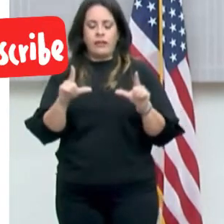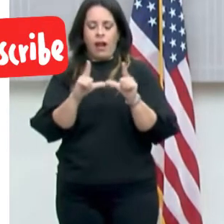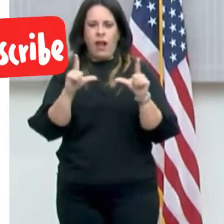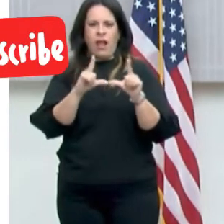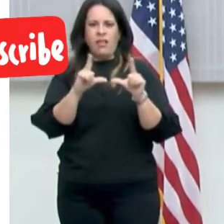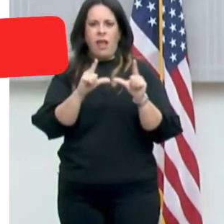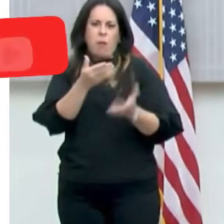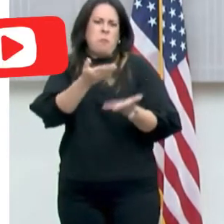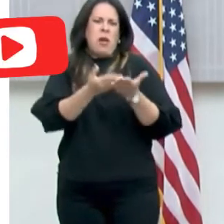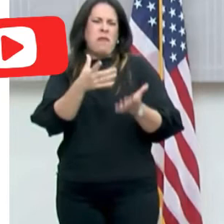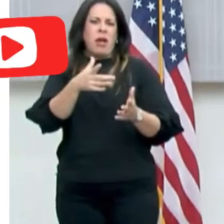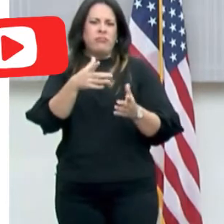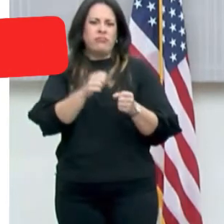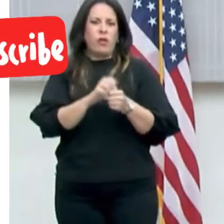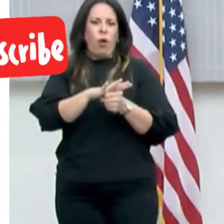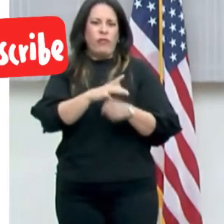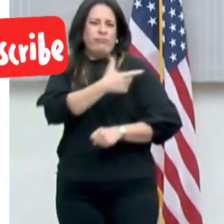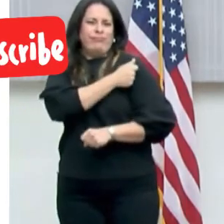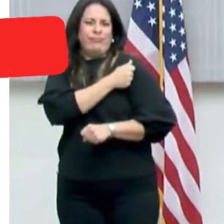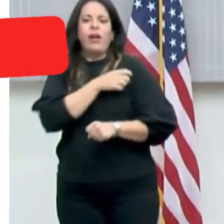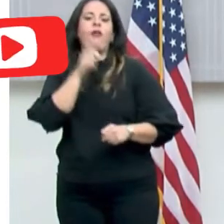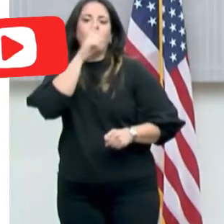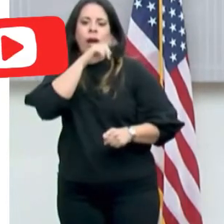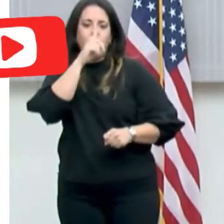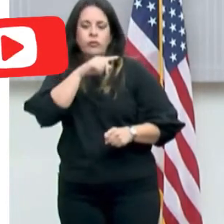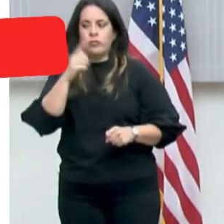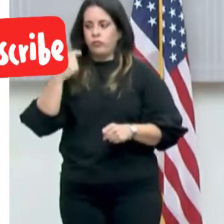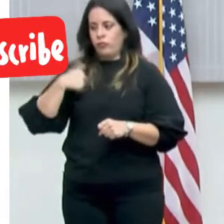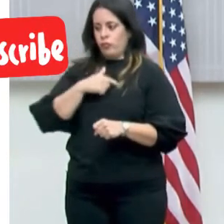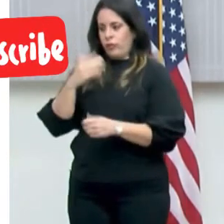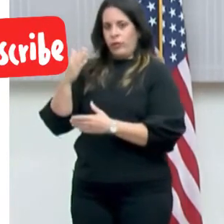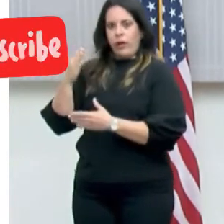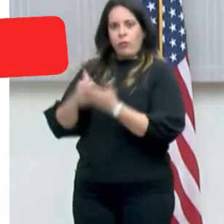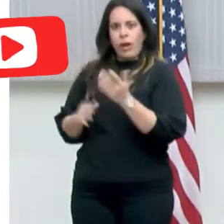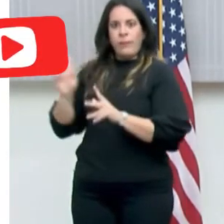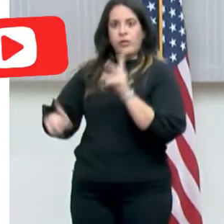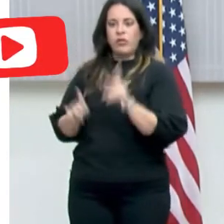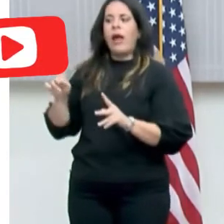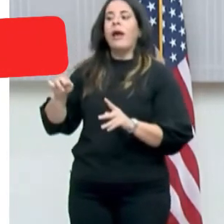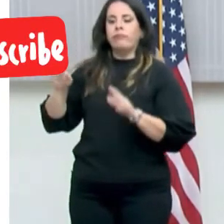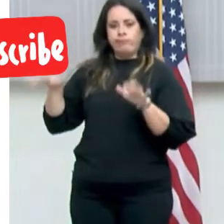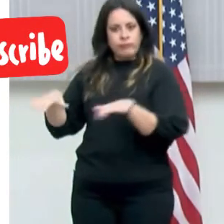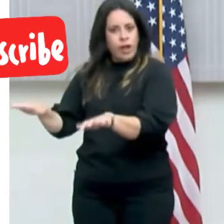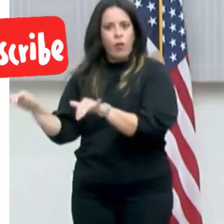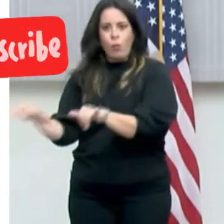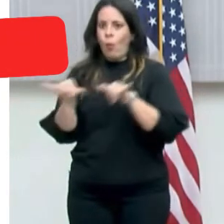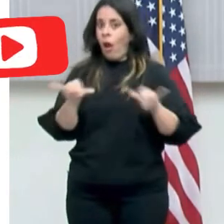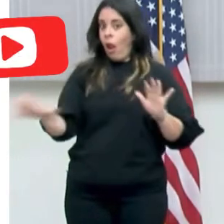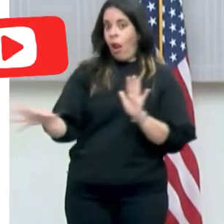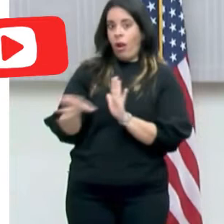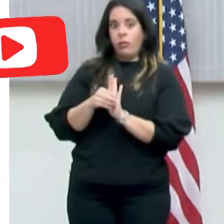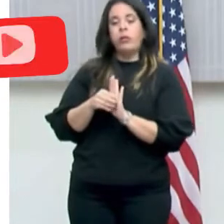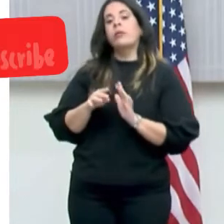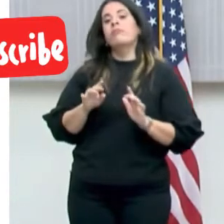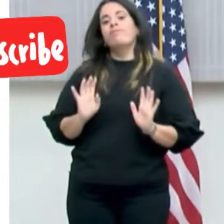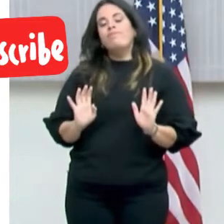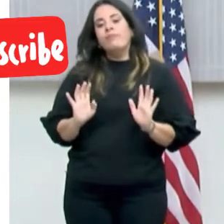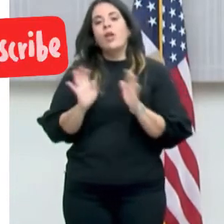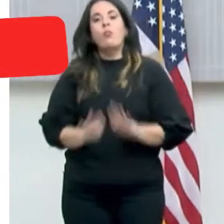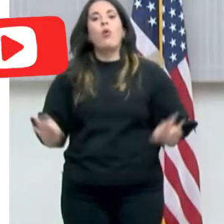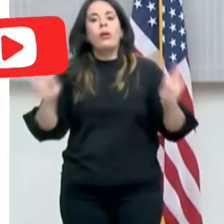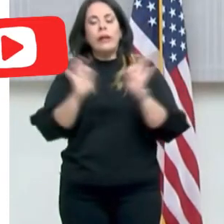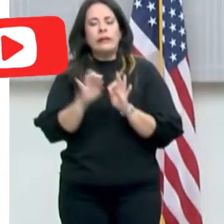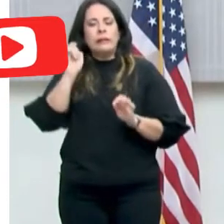tarjeta. Tenemos varios casos y varias confidencias de diferentes lugares que sí se están falsificando la tarjeta. Lo que es importante es que deben